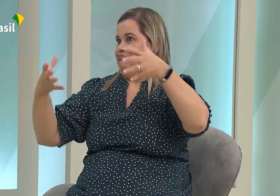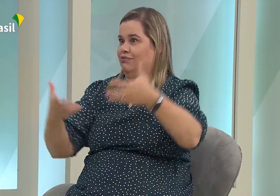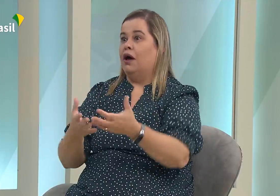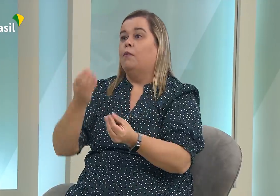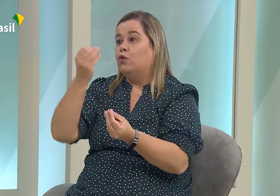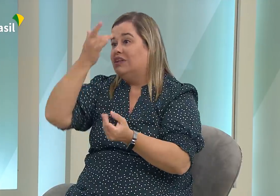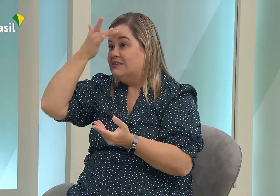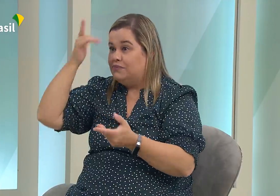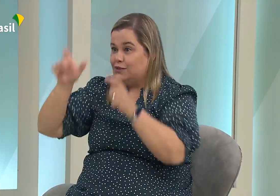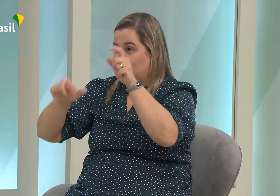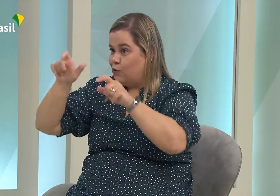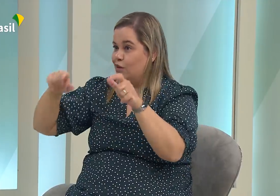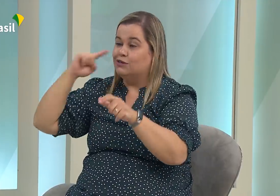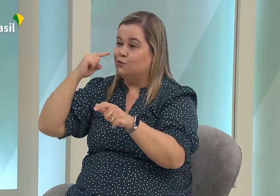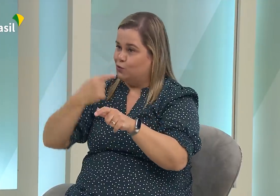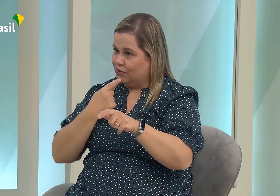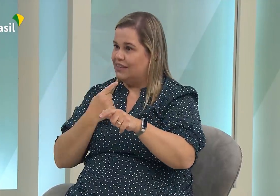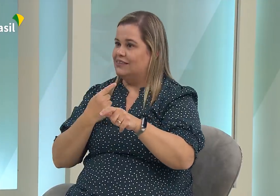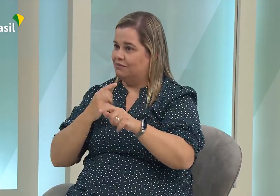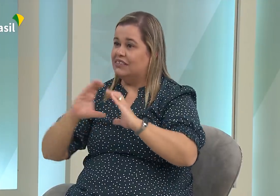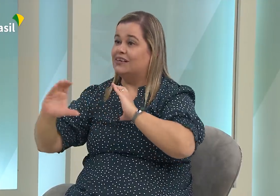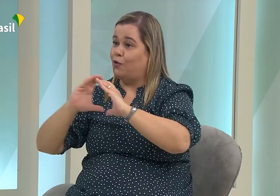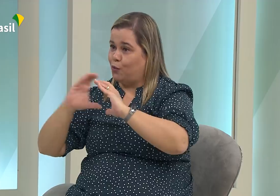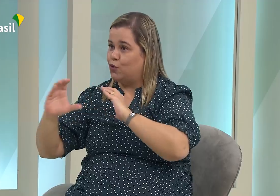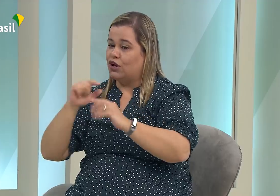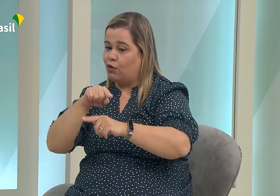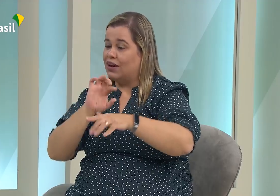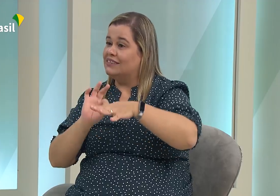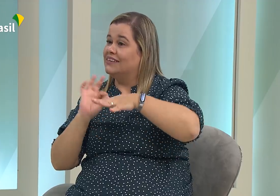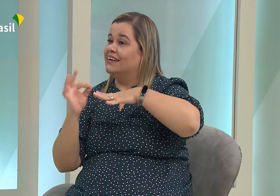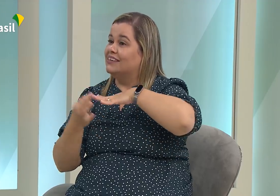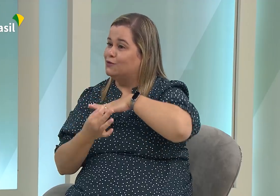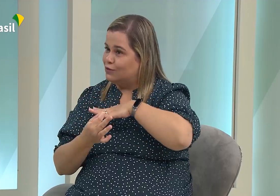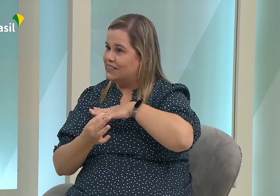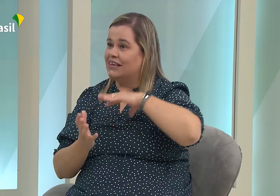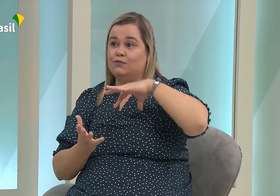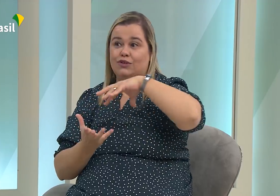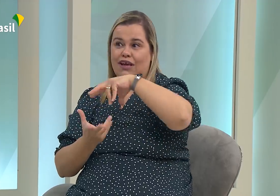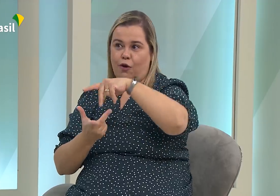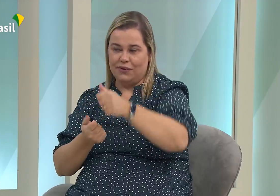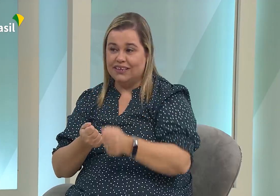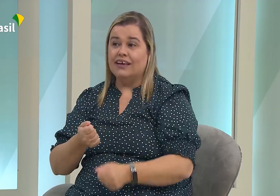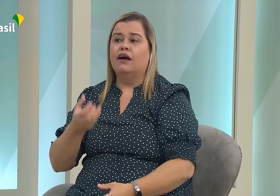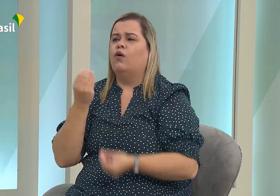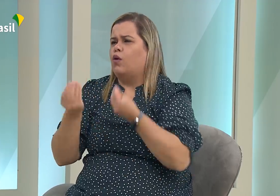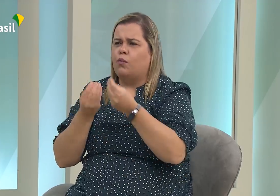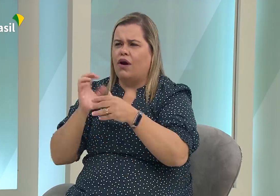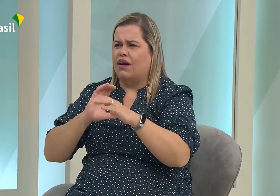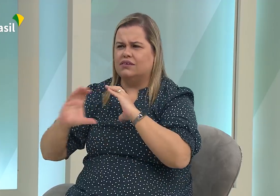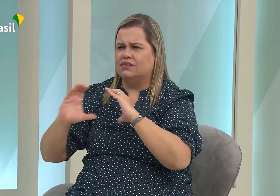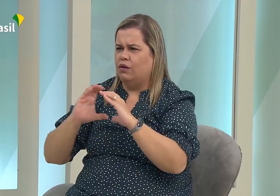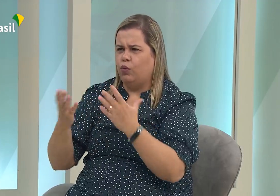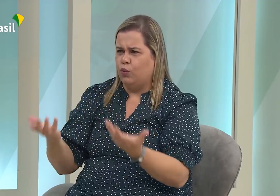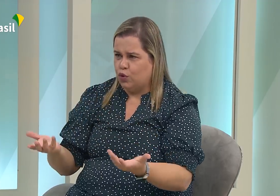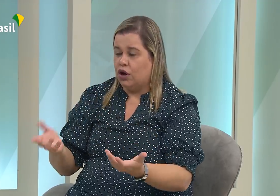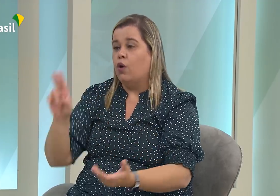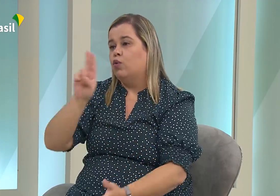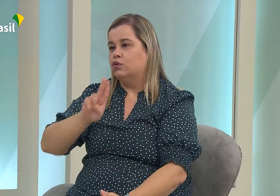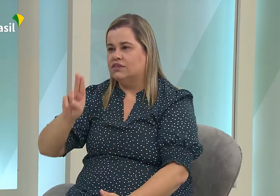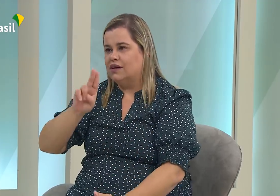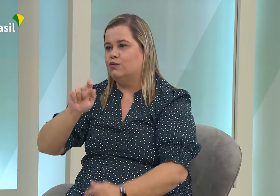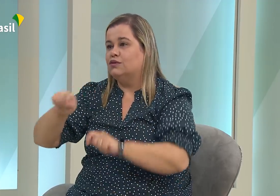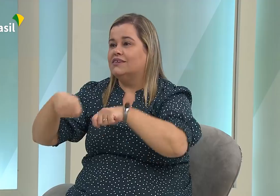línguas de sinais. E isso é muito importante. Muitas pessoas surdas se comunicam nas redes sociais com outros